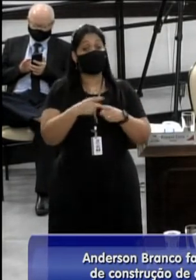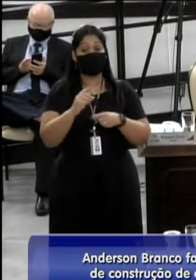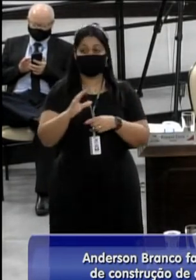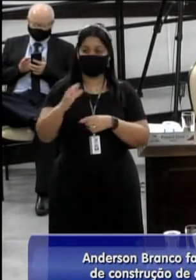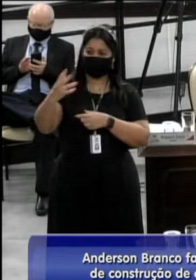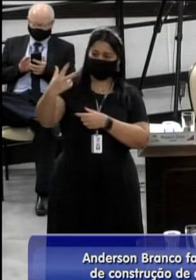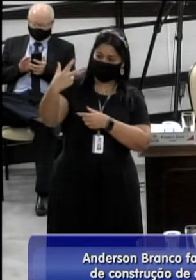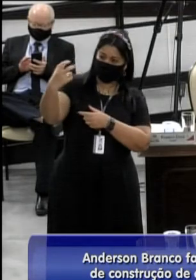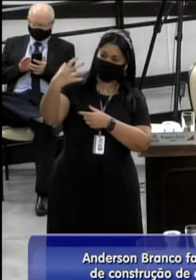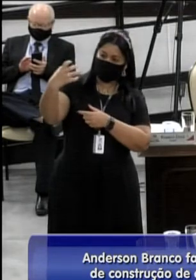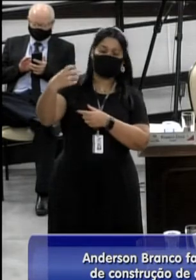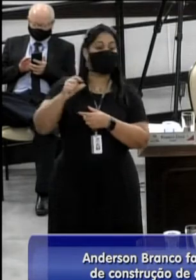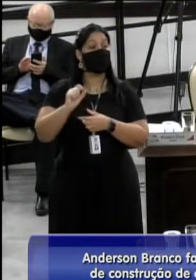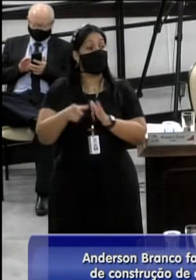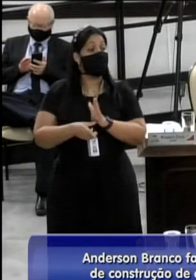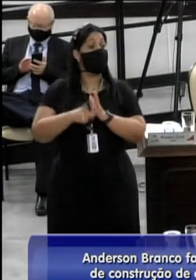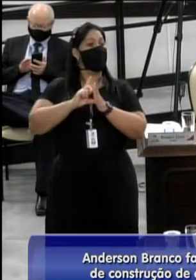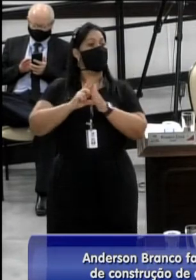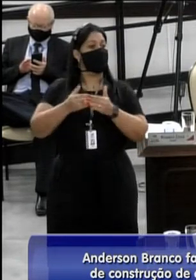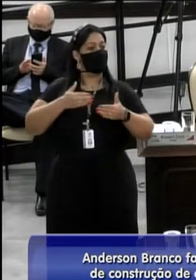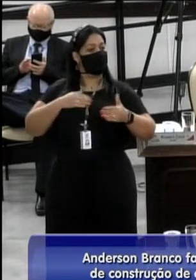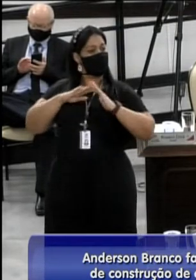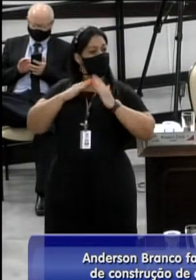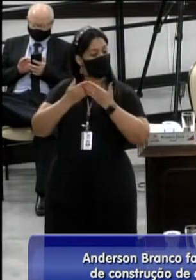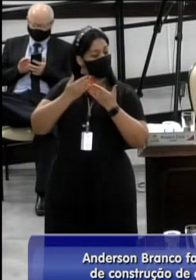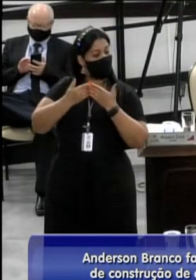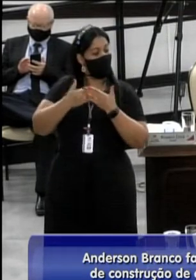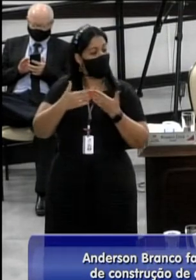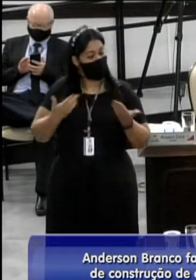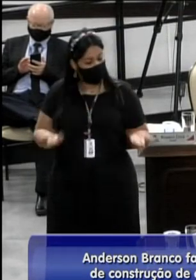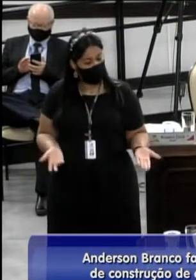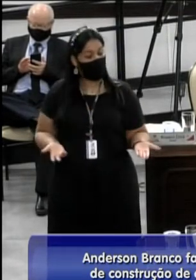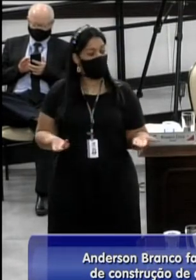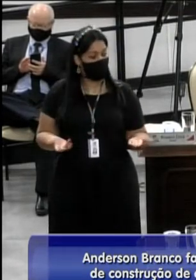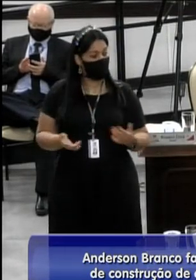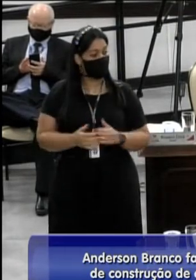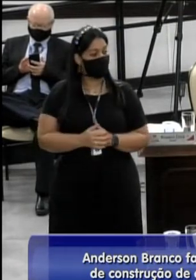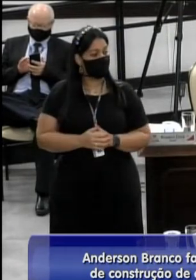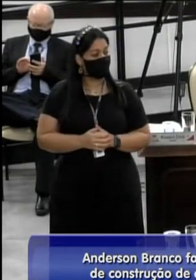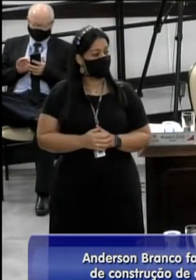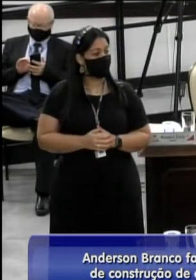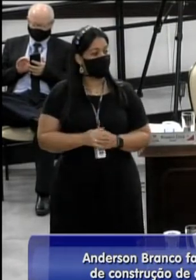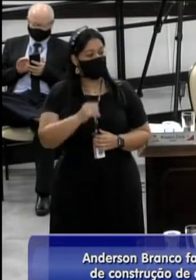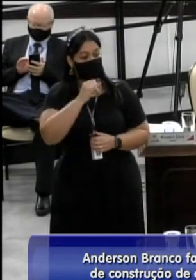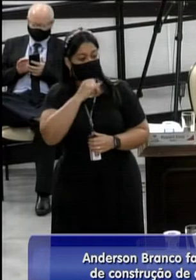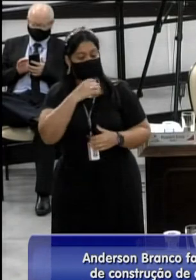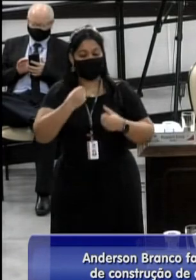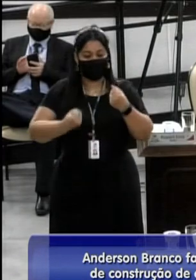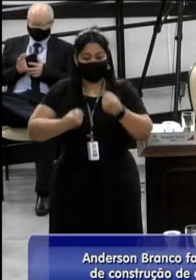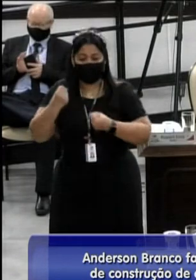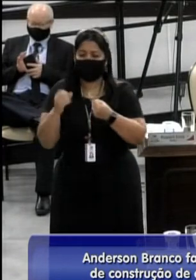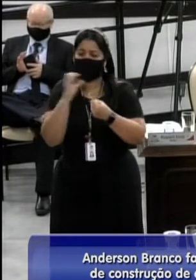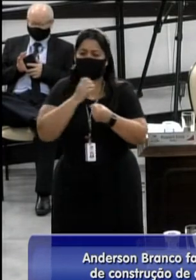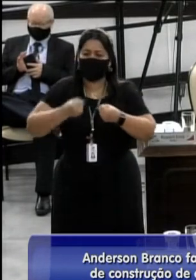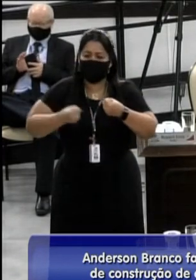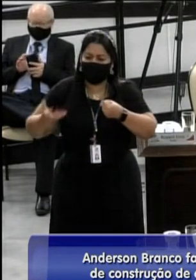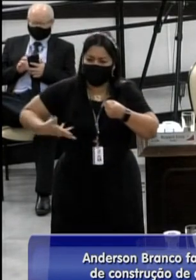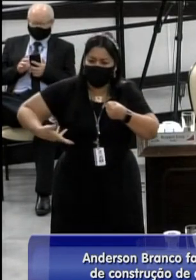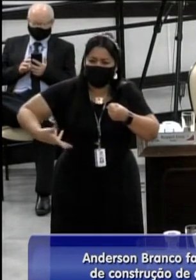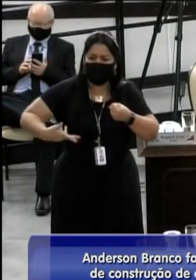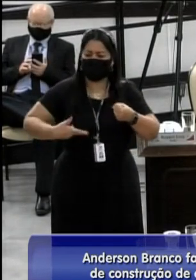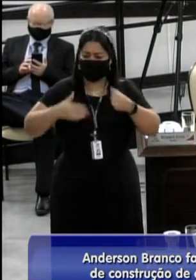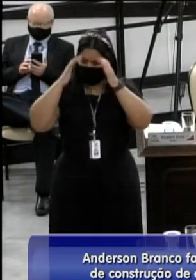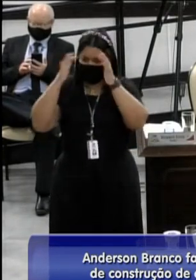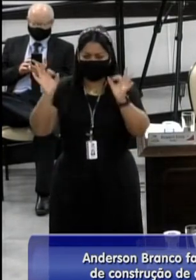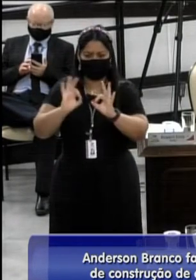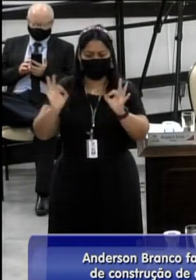fosse antes da entrada da escola, porque ali também está tendo muito problema. Os carros passam em alta velocidade, não respeitam a sinalização